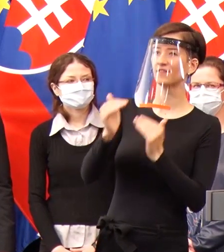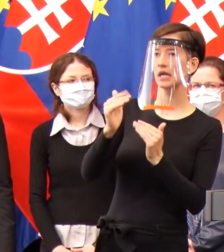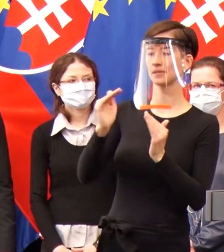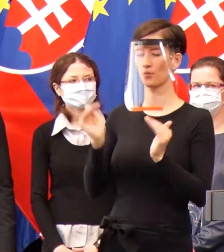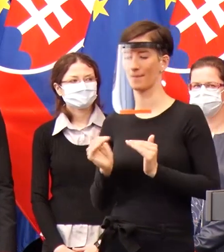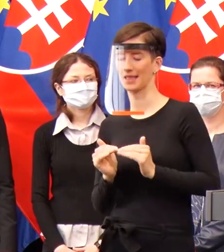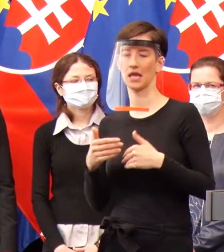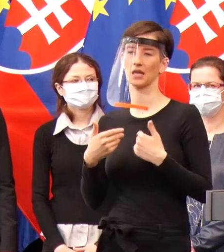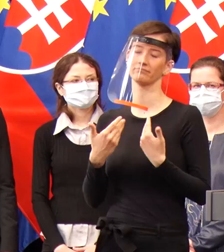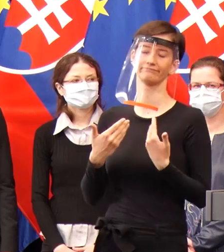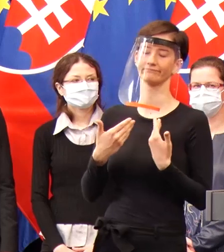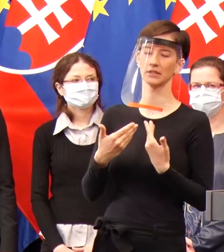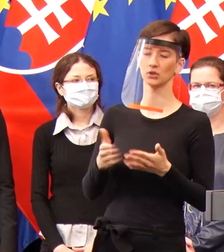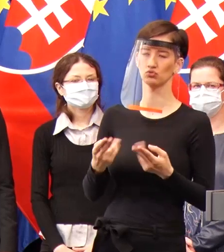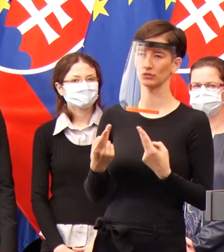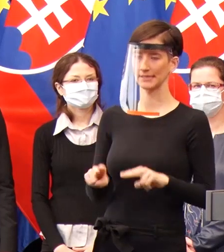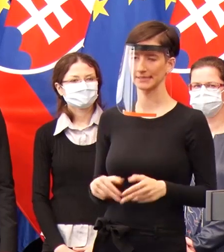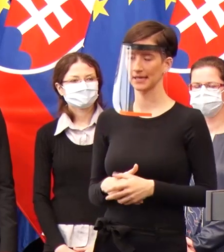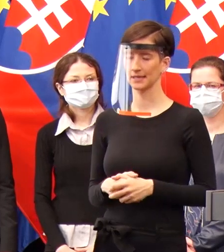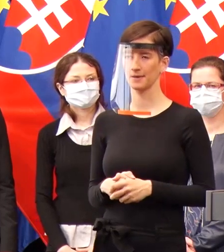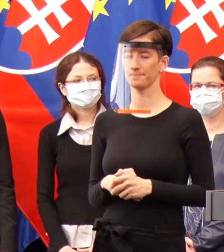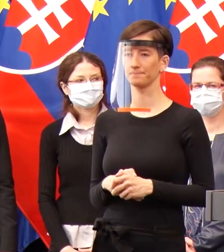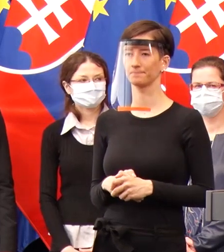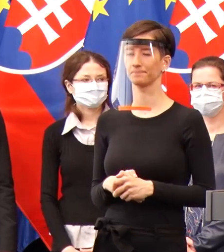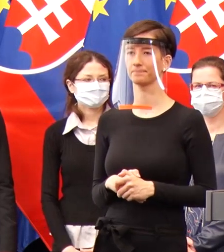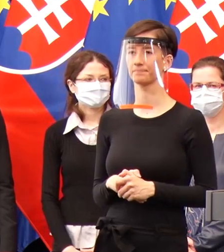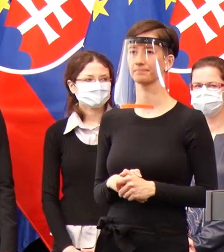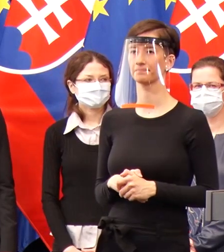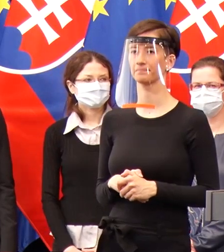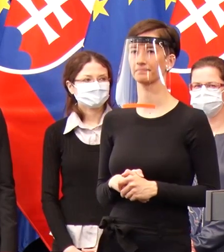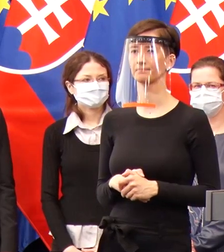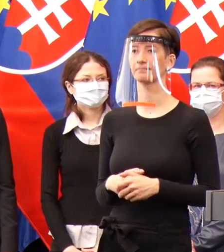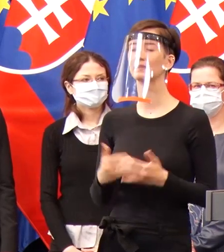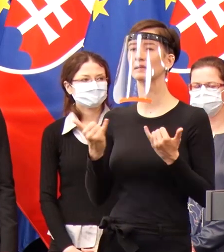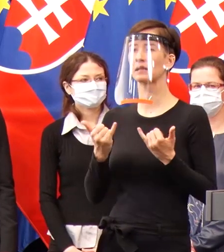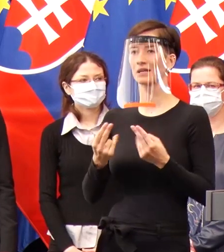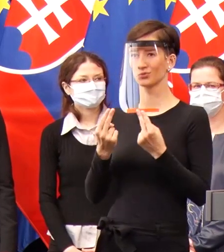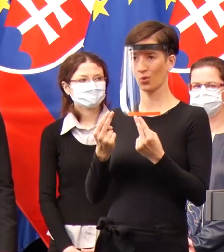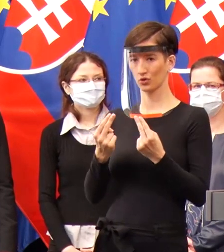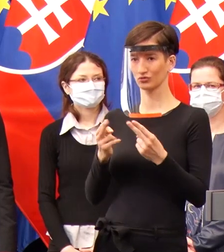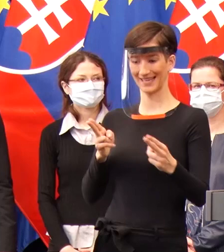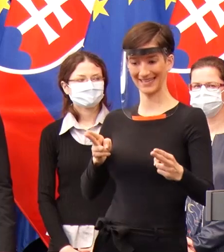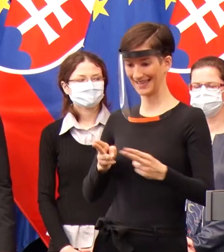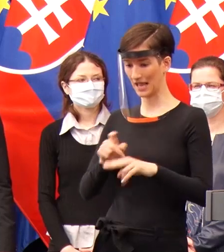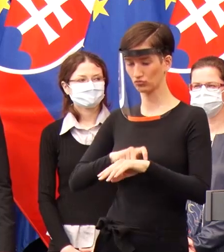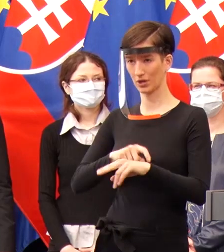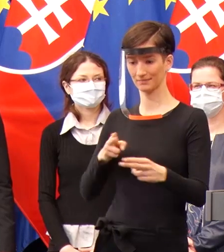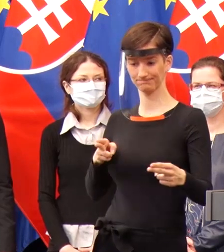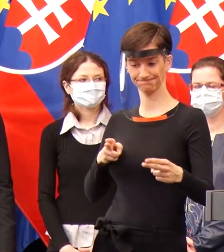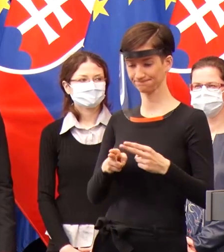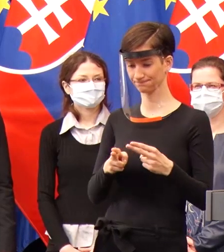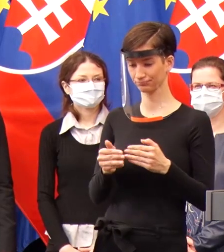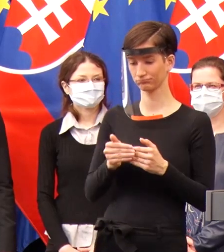nič veľa sa nestane. Tu ide skôr o to, aby sme v nejakom relatívne krátkom časovom horizonte mali